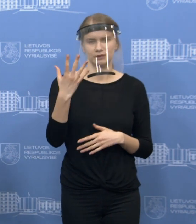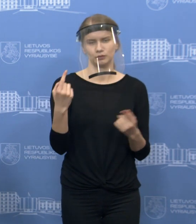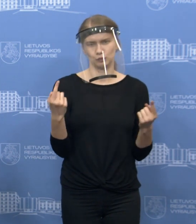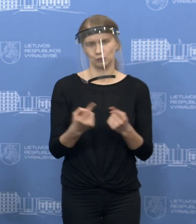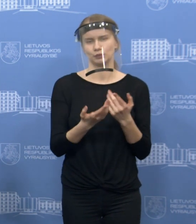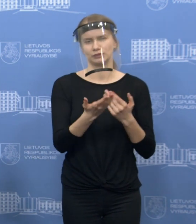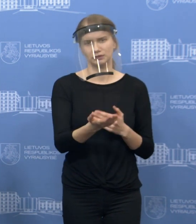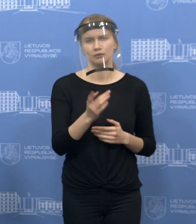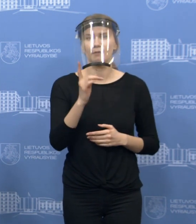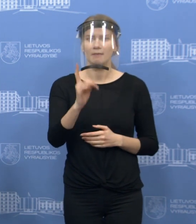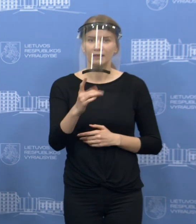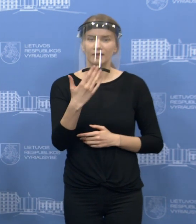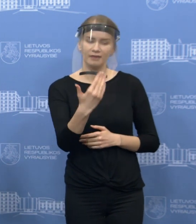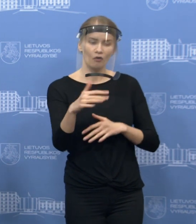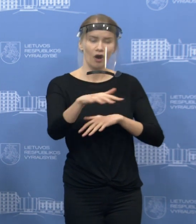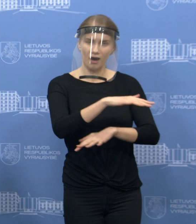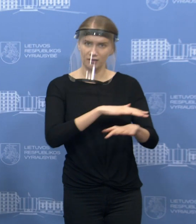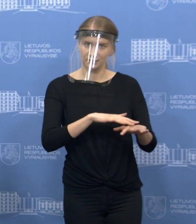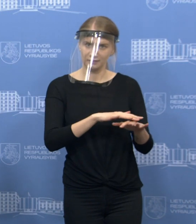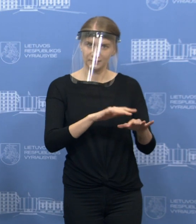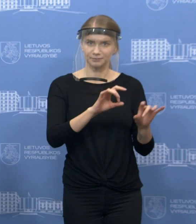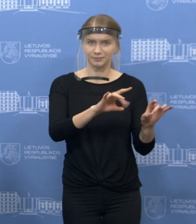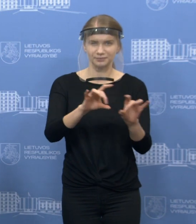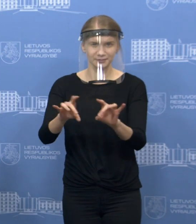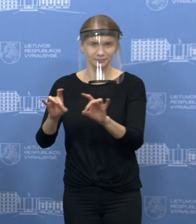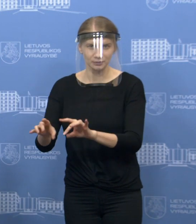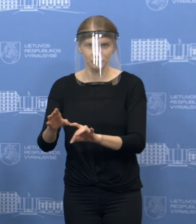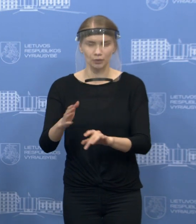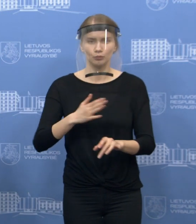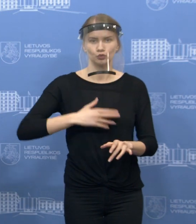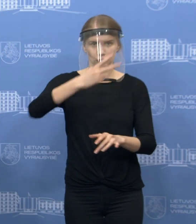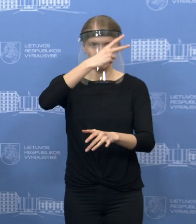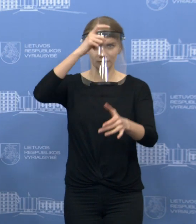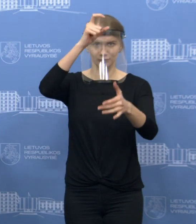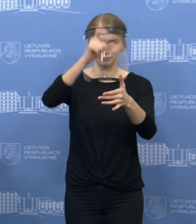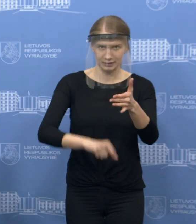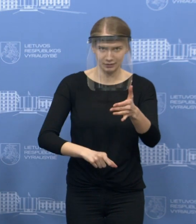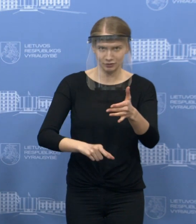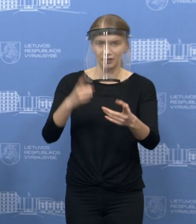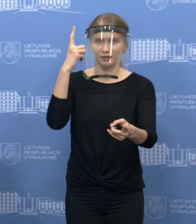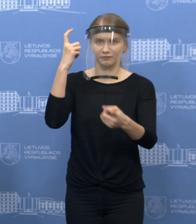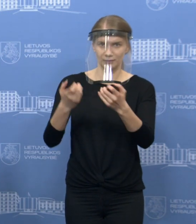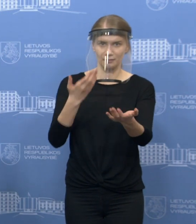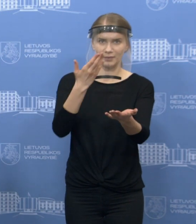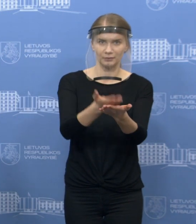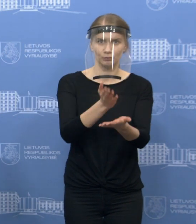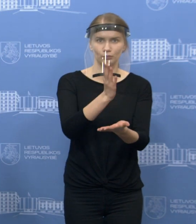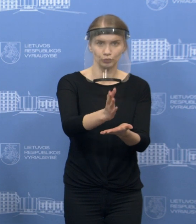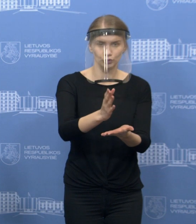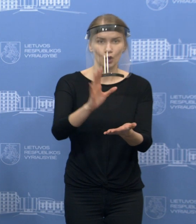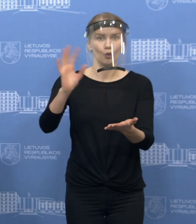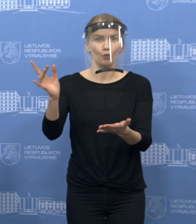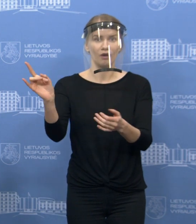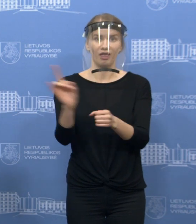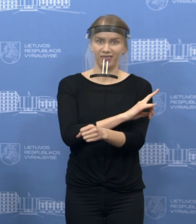patikinimais, tačiau kiekvienu atveju mūsų piliečiai gaus tokį priminimą, kad policija pasilieka savo teisę